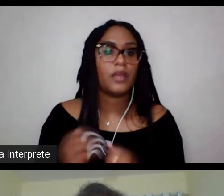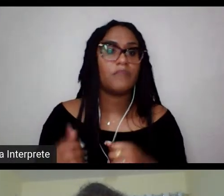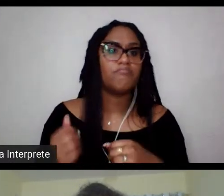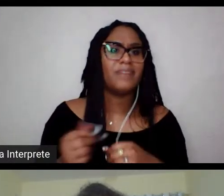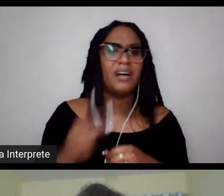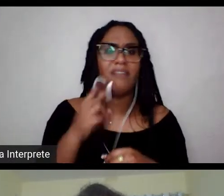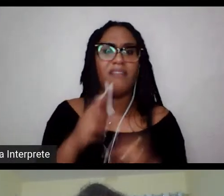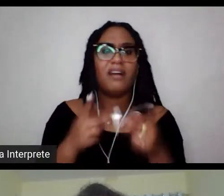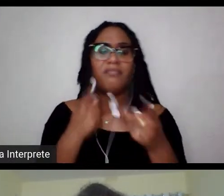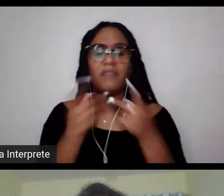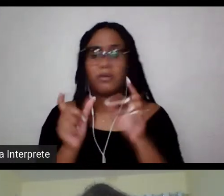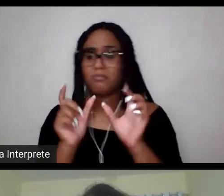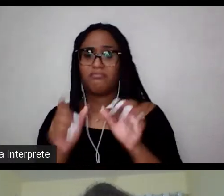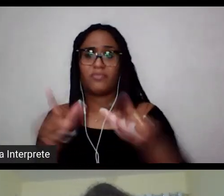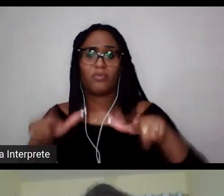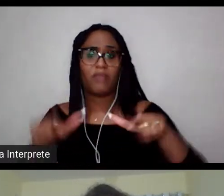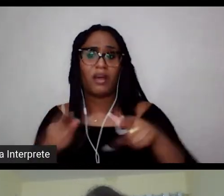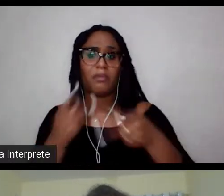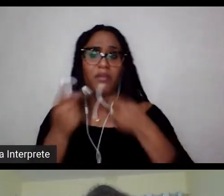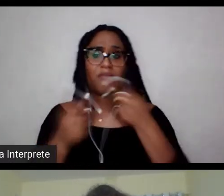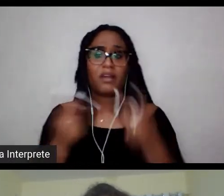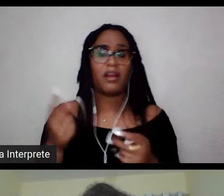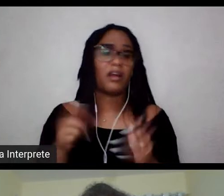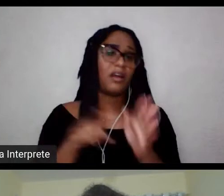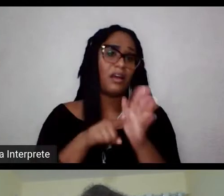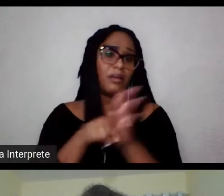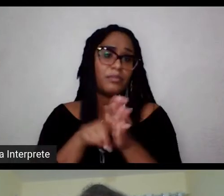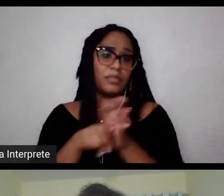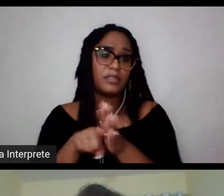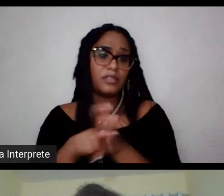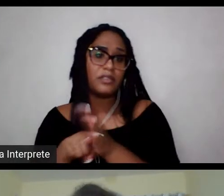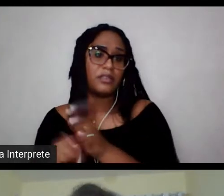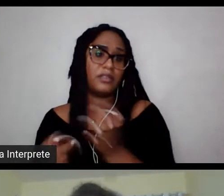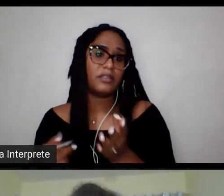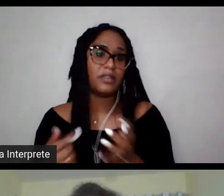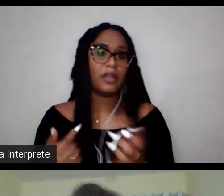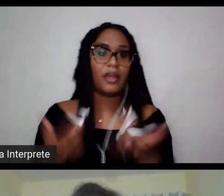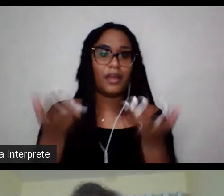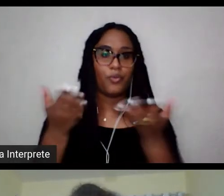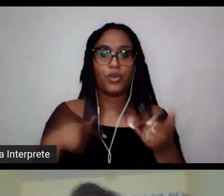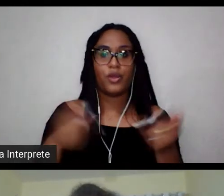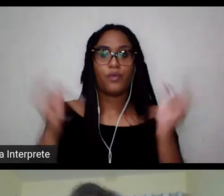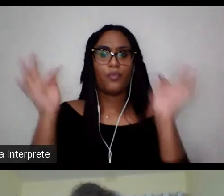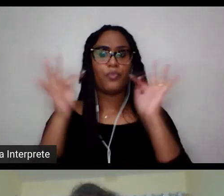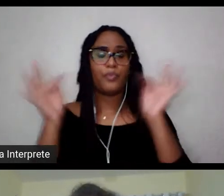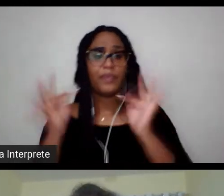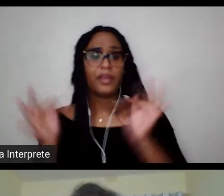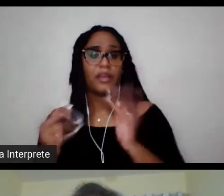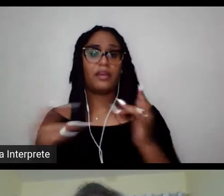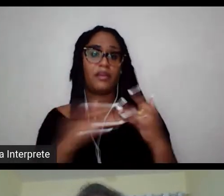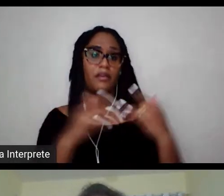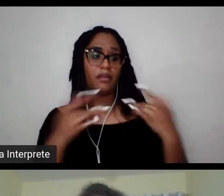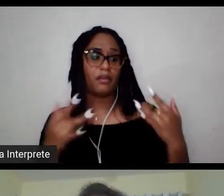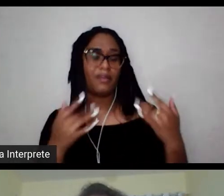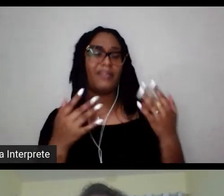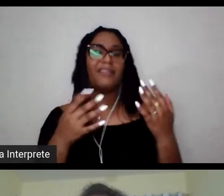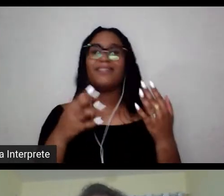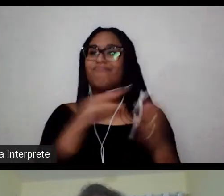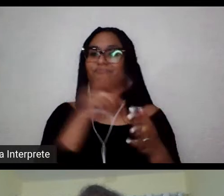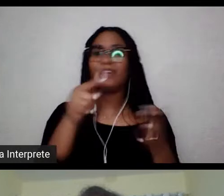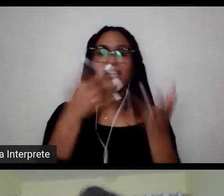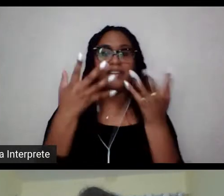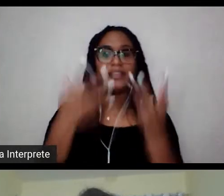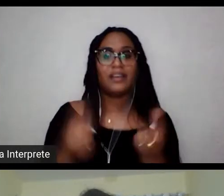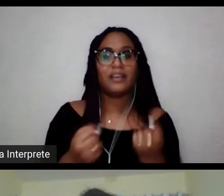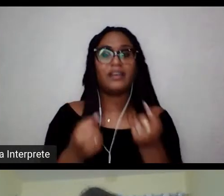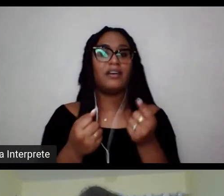para falar sobre essa pesquisa, por isso que eu sou muito grata dessa oportunidade hoje aqui para conversar com vocês, porque foram pouquíssimos